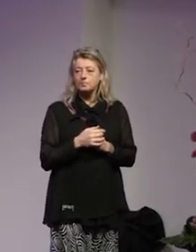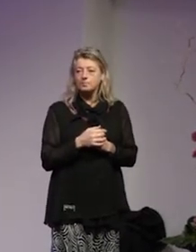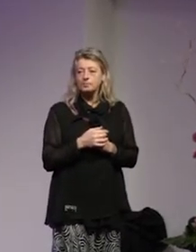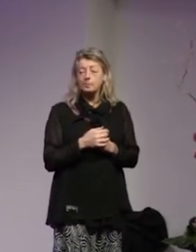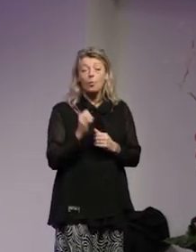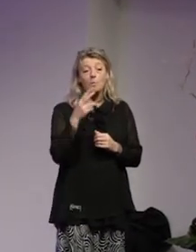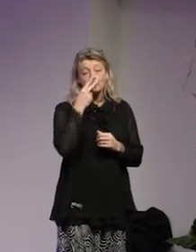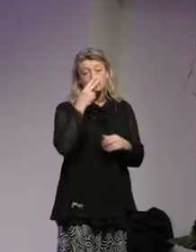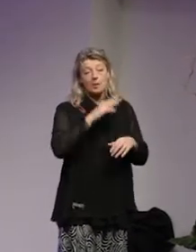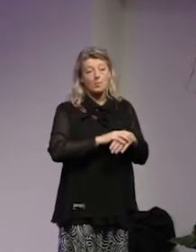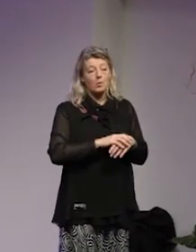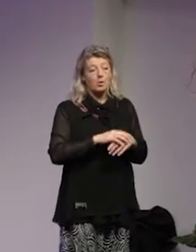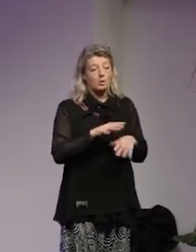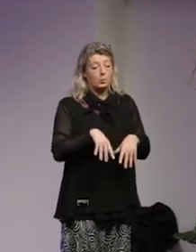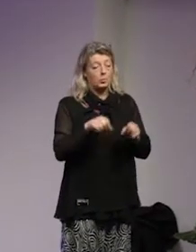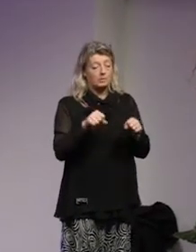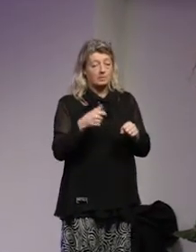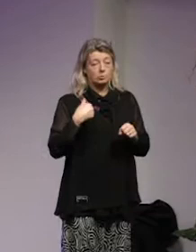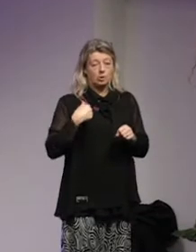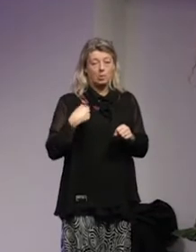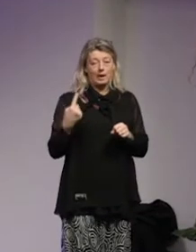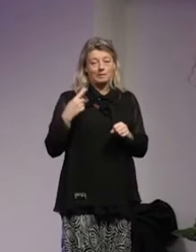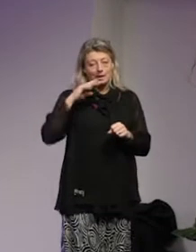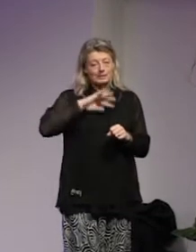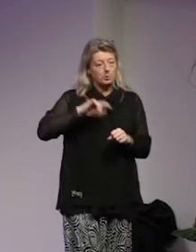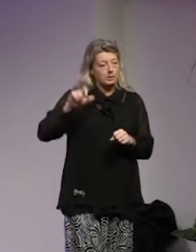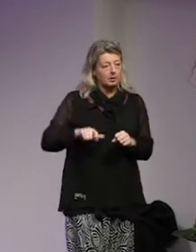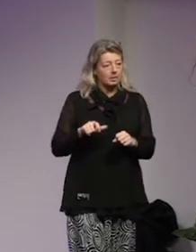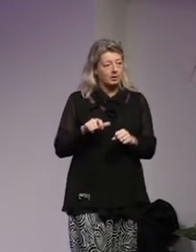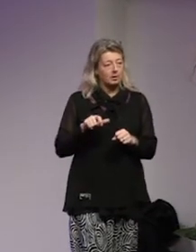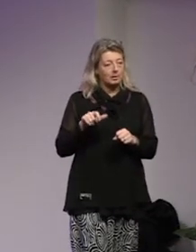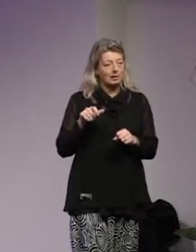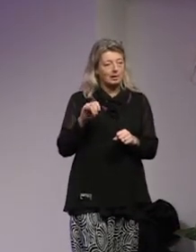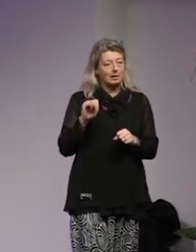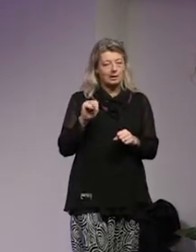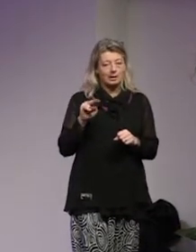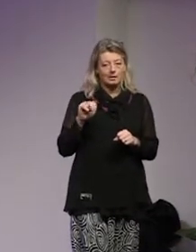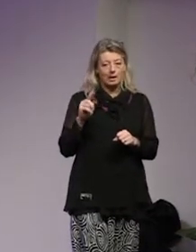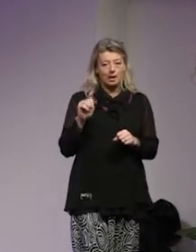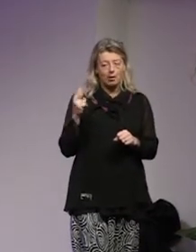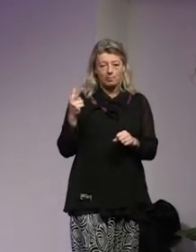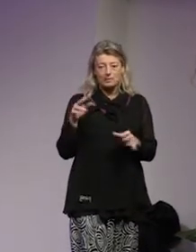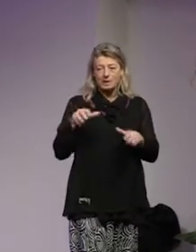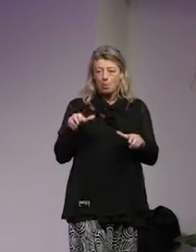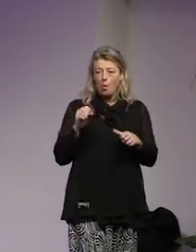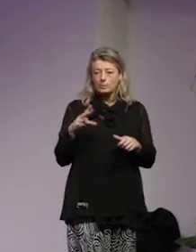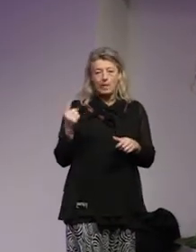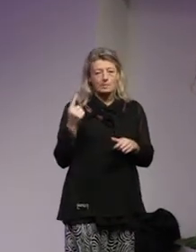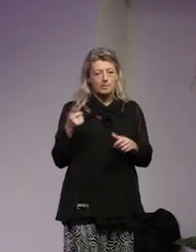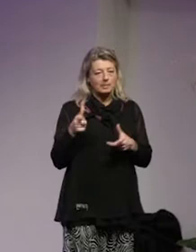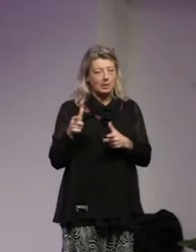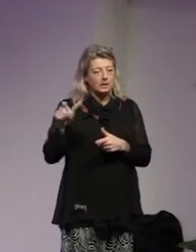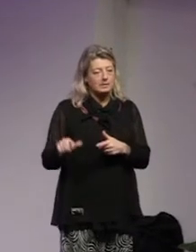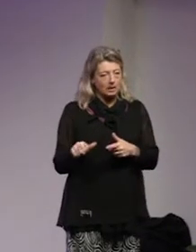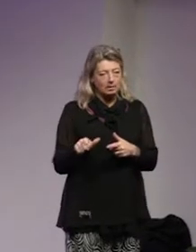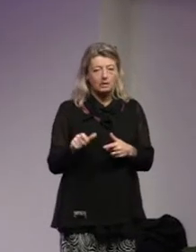tittar man på data som jag och en historiker som heter Helene Lööf samlade in för en bok om den ensamma terroristen visade